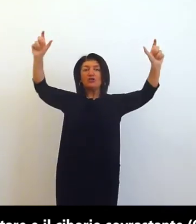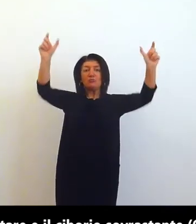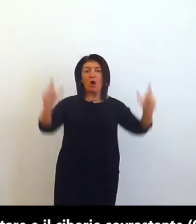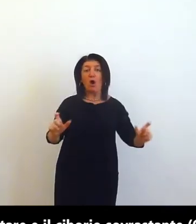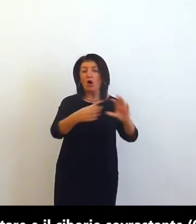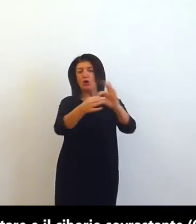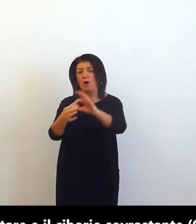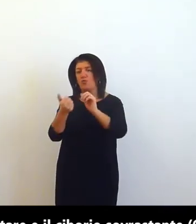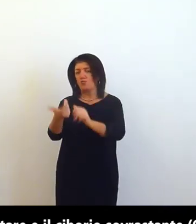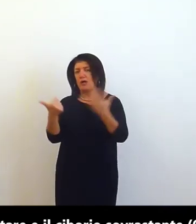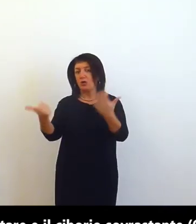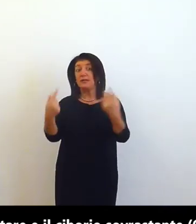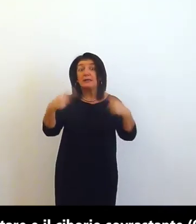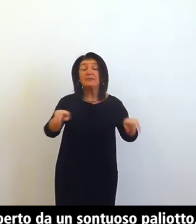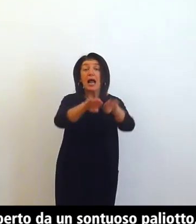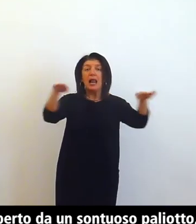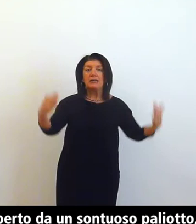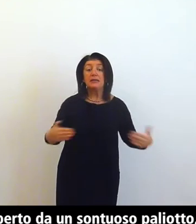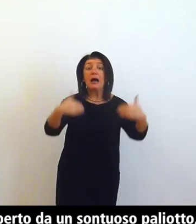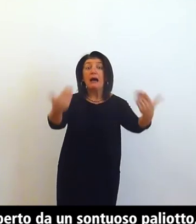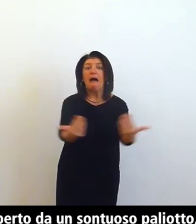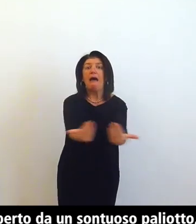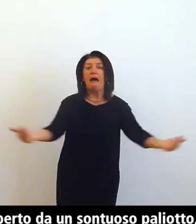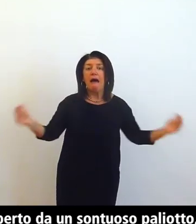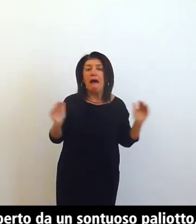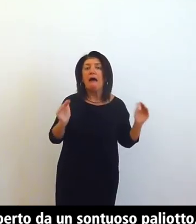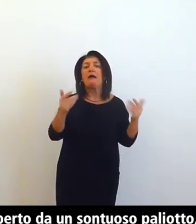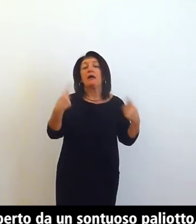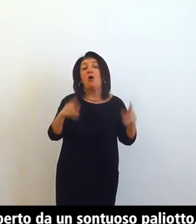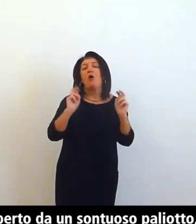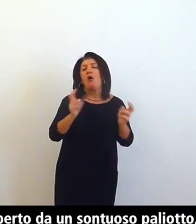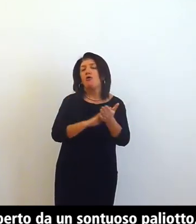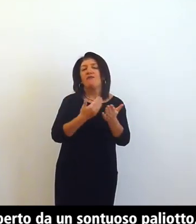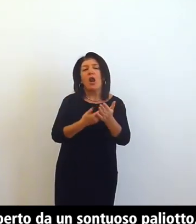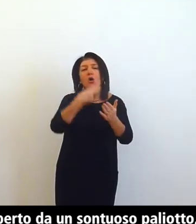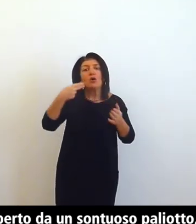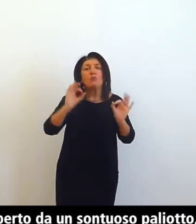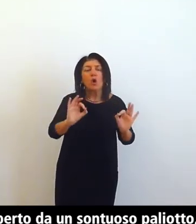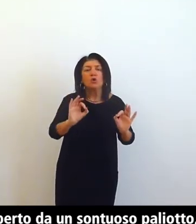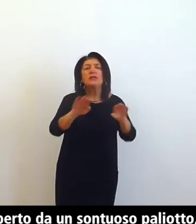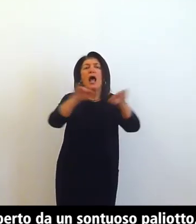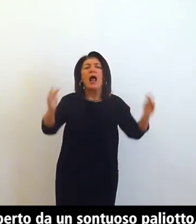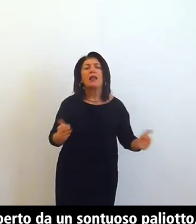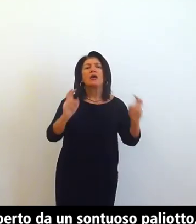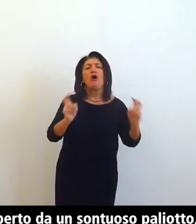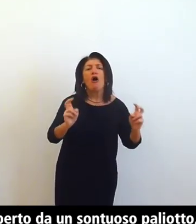prezioso pannello decorativo detto altare d'oro di Sant'Ambrogio capolavoro dell'oreficeria di epoca